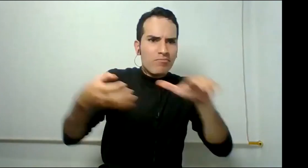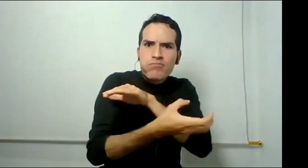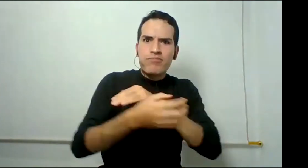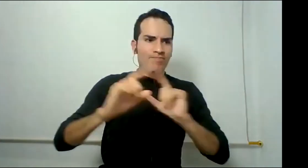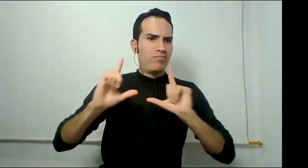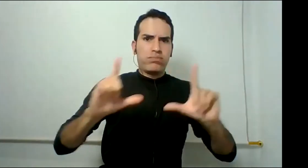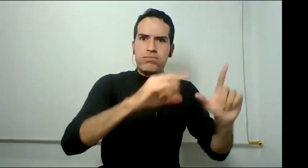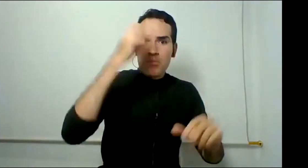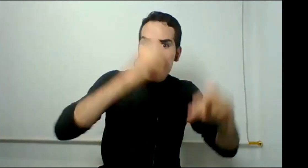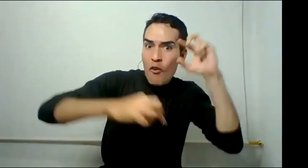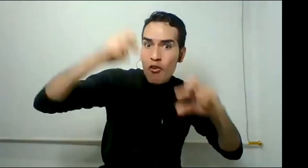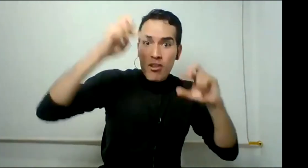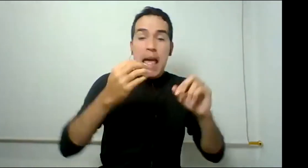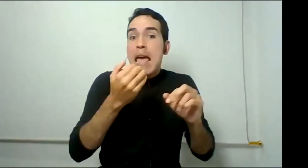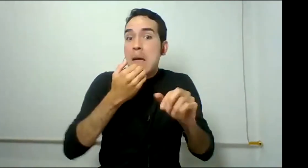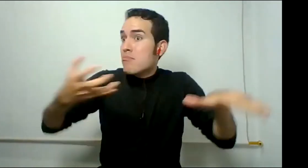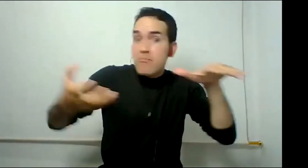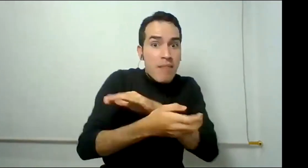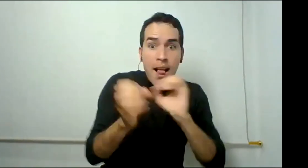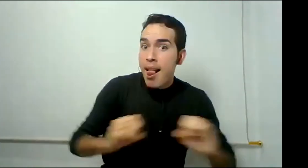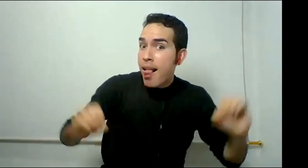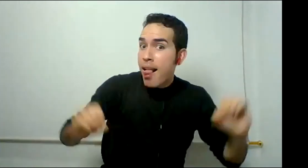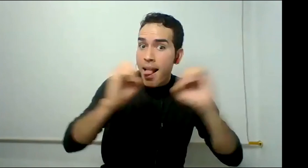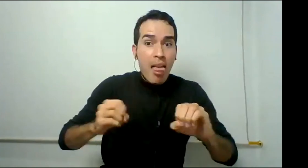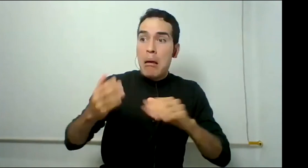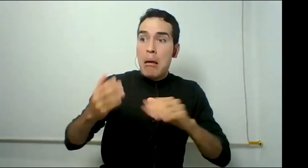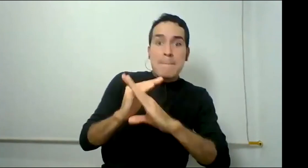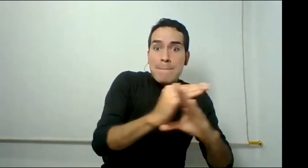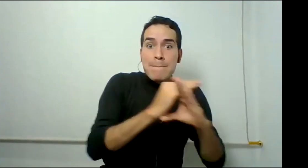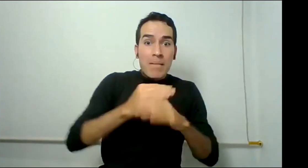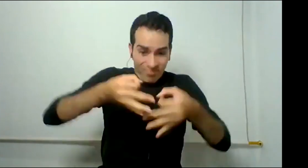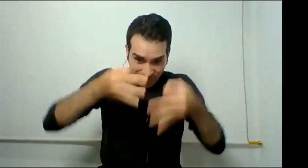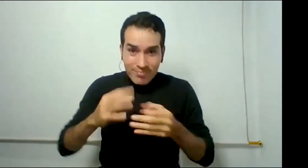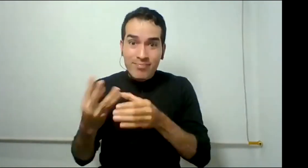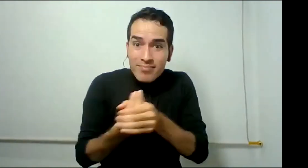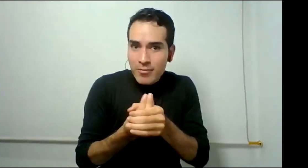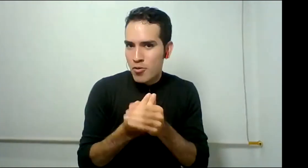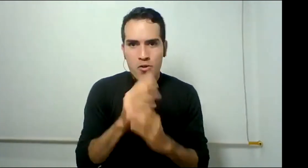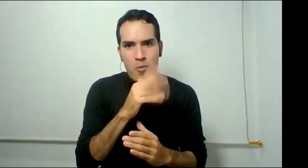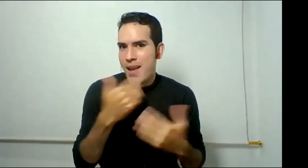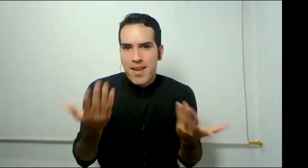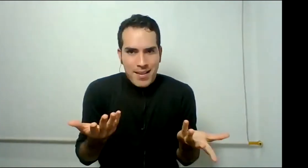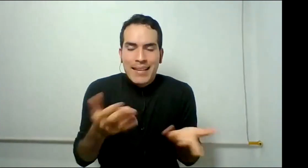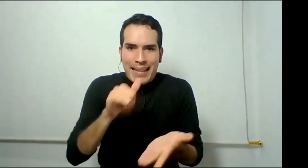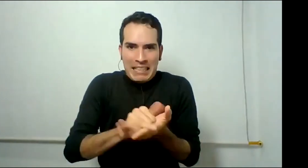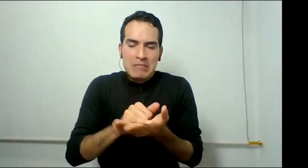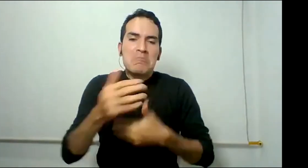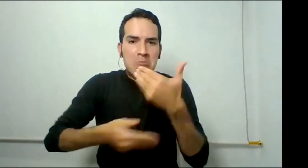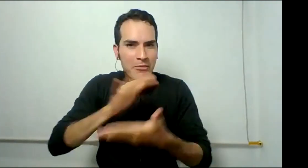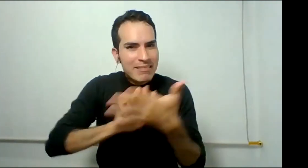inclusión y por lo tanto el lugar de la lengua de señas seguirá invisibilizándose. Por acá nos dice Claudia Solano